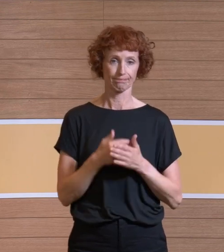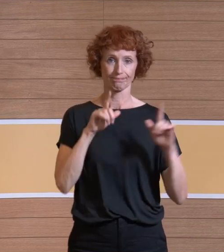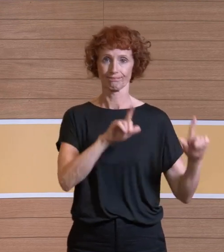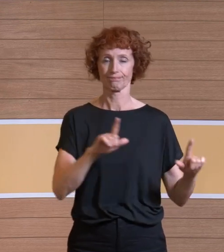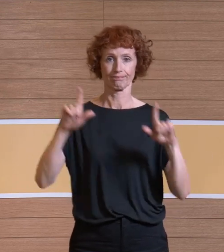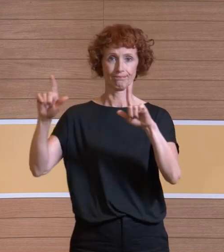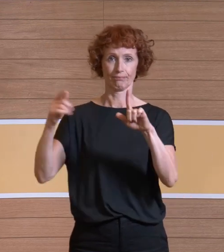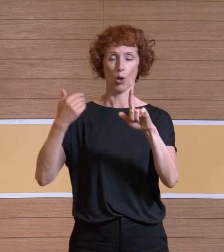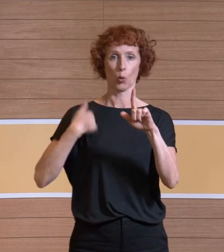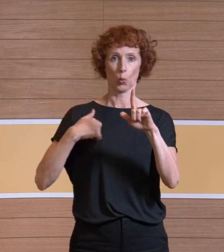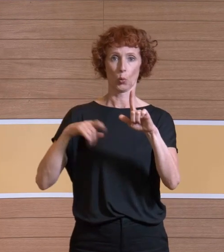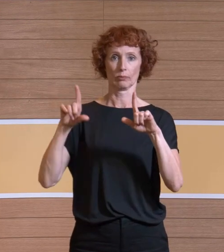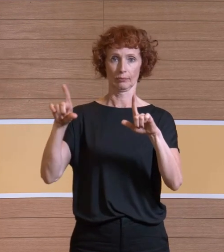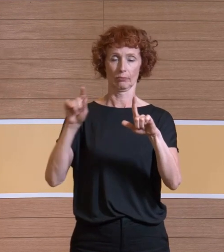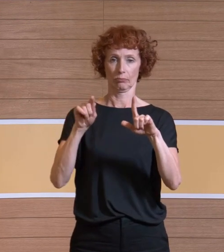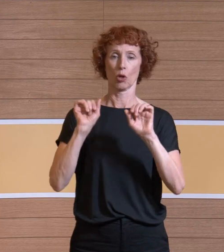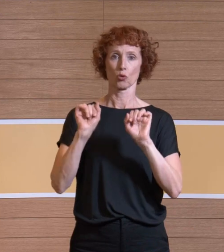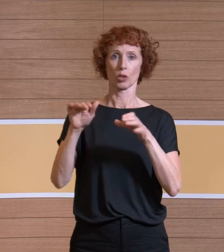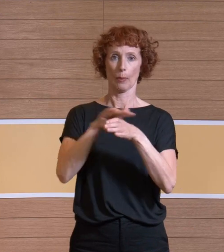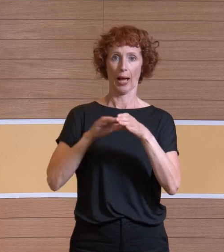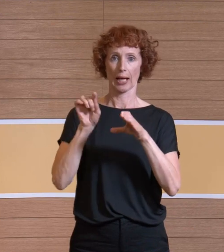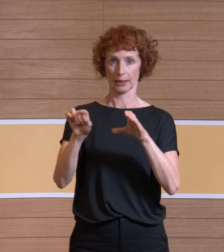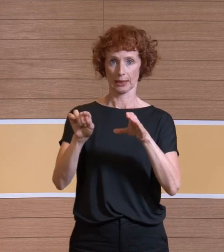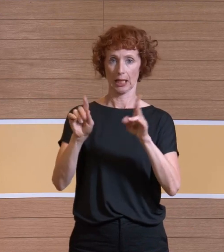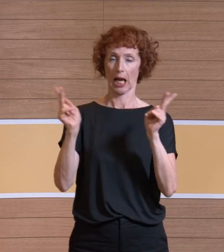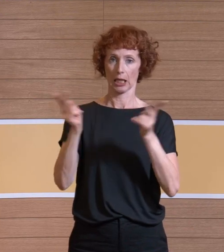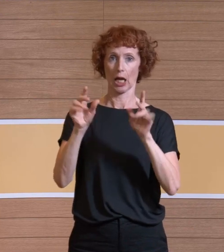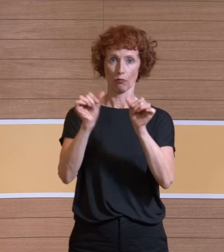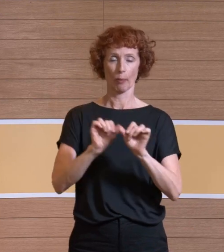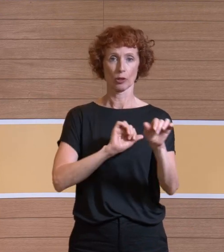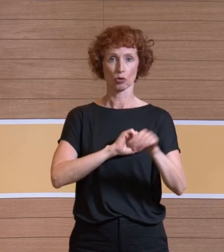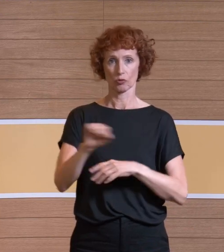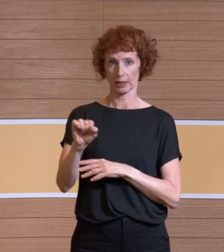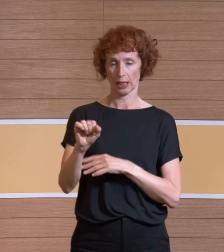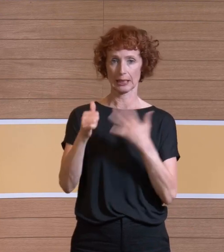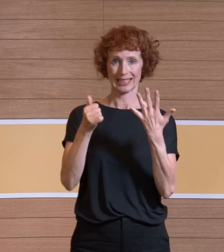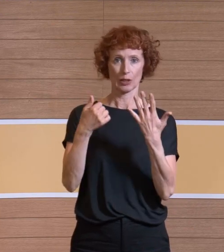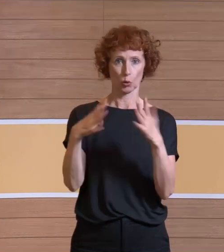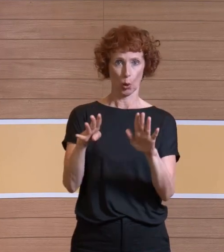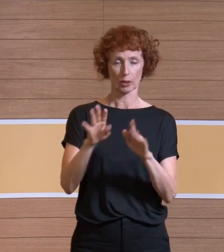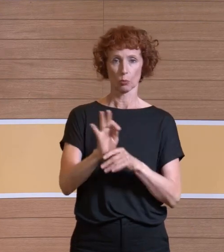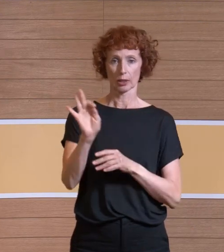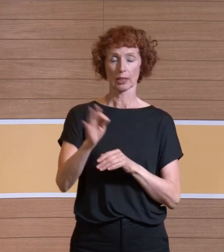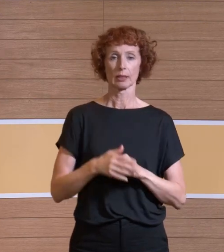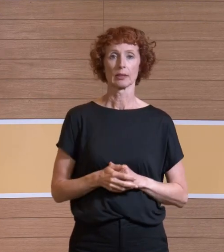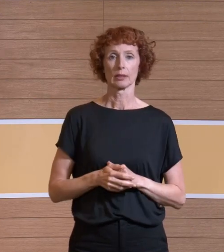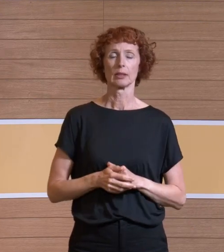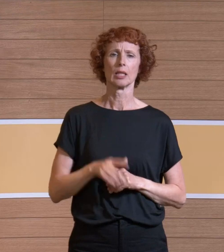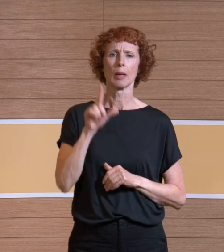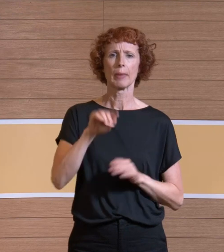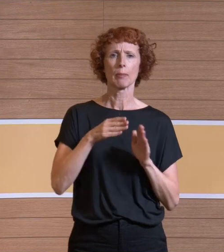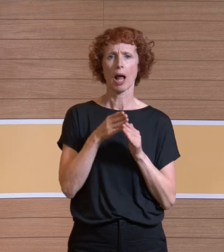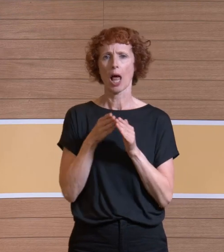rausgezogen und wir hatten eine Gleichförmigkeit der Geschwindigkeit von 96% bei uns in dem Forschungs-OP mit einer minimalen